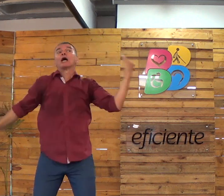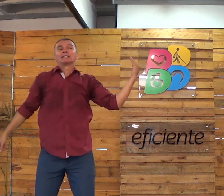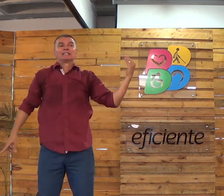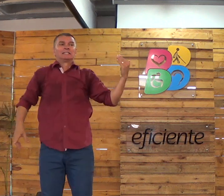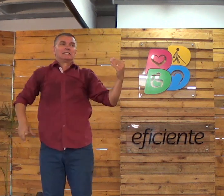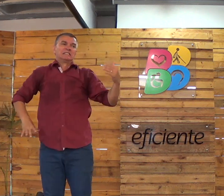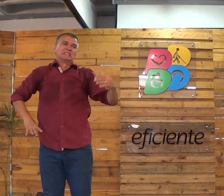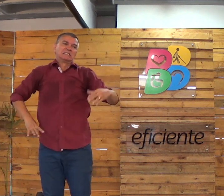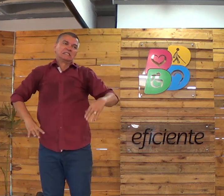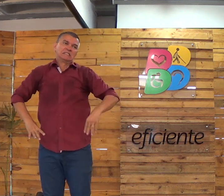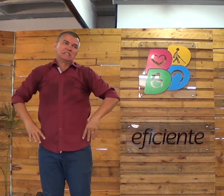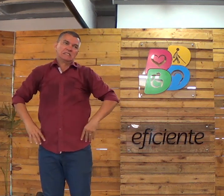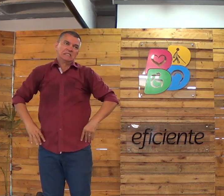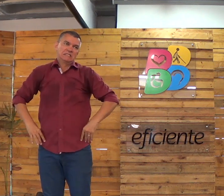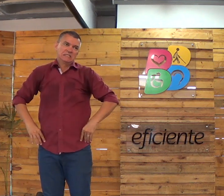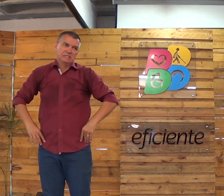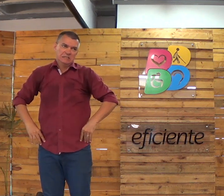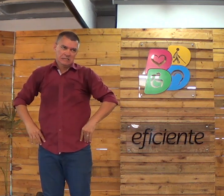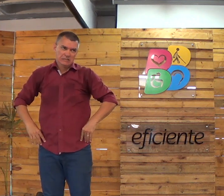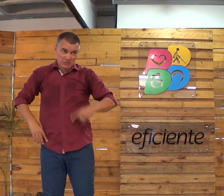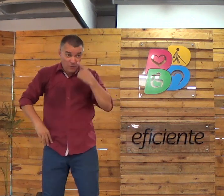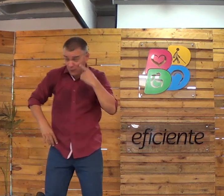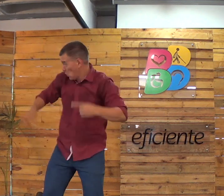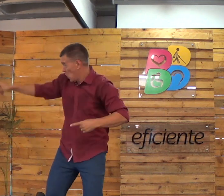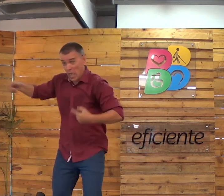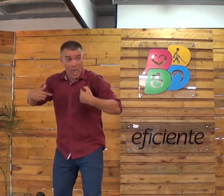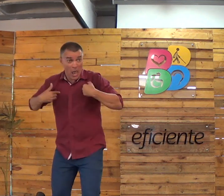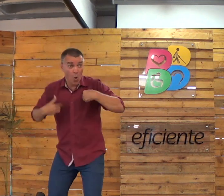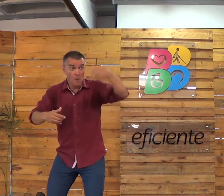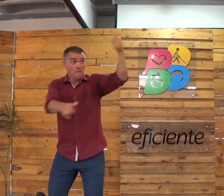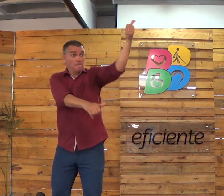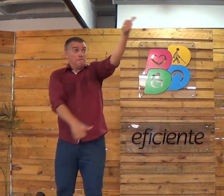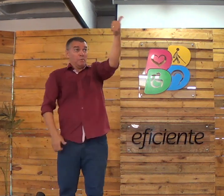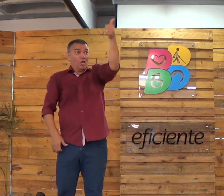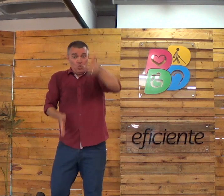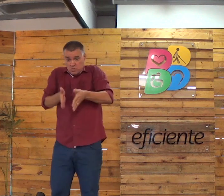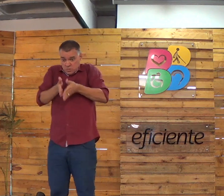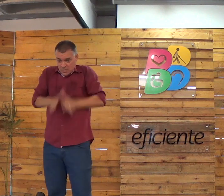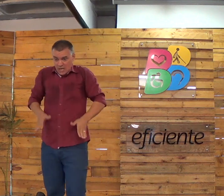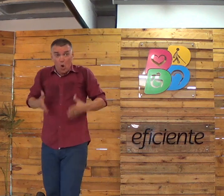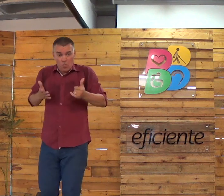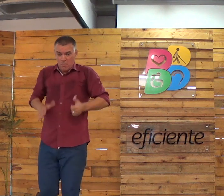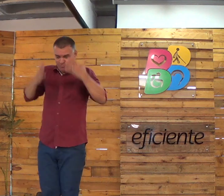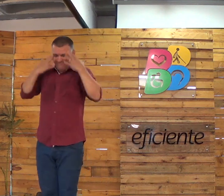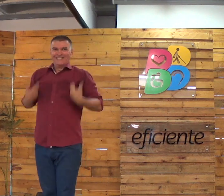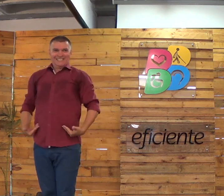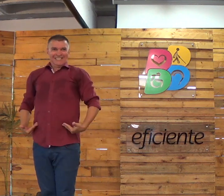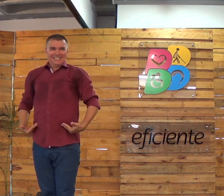morte. Presta atenção. Você viu? Eu nasci,